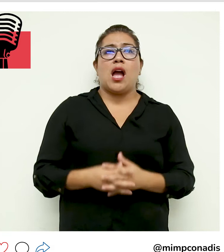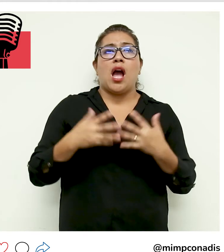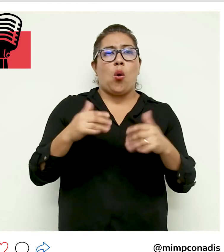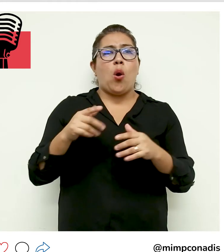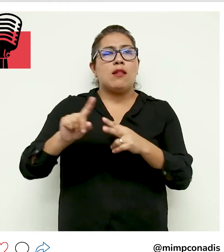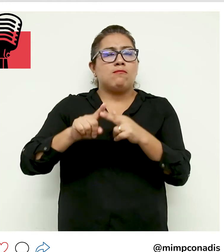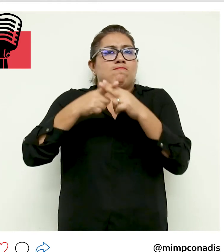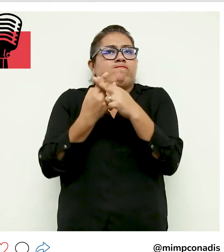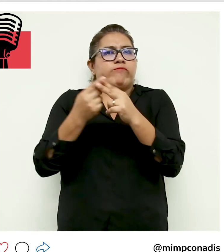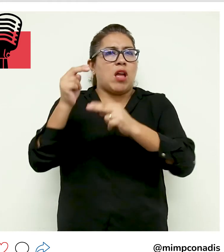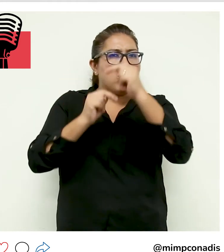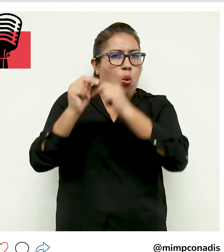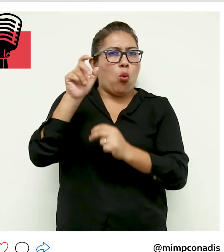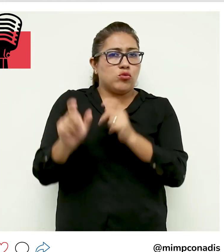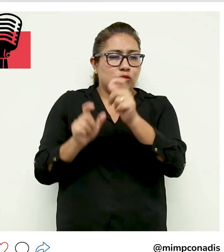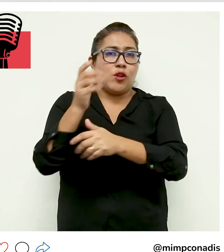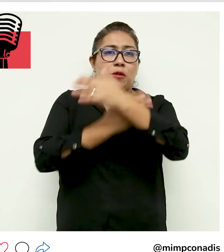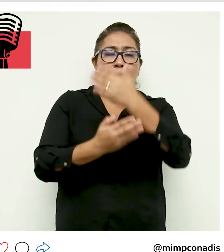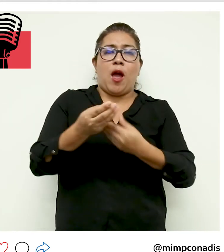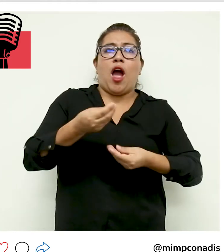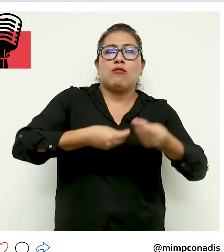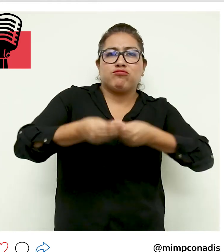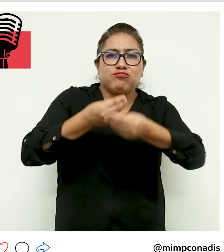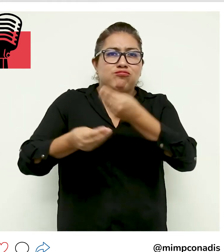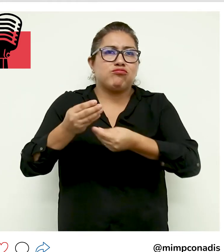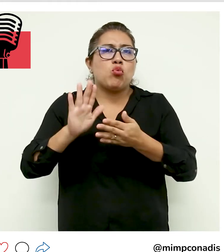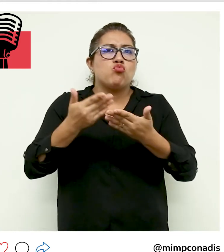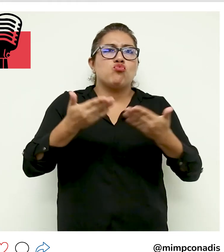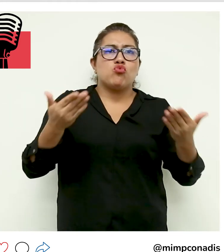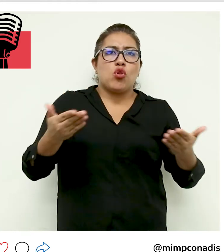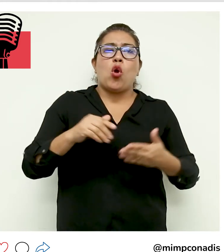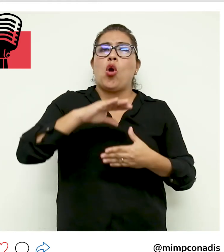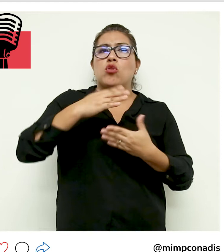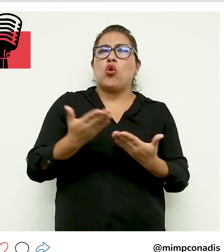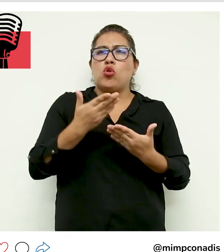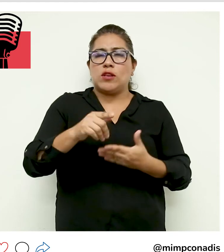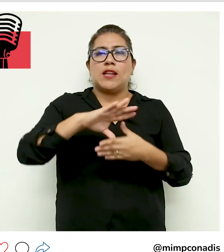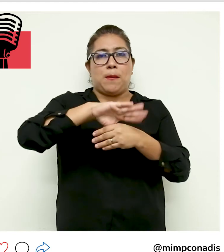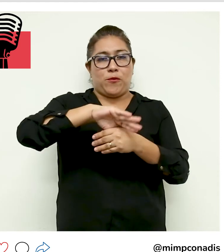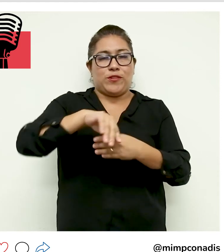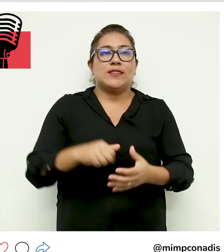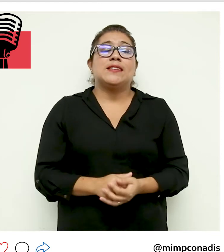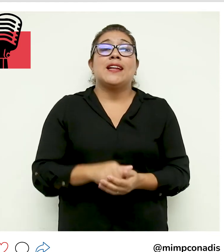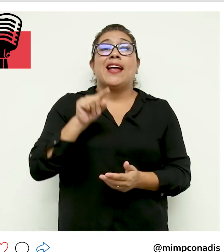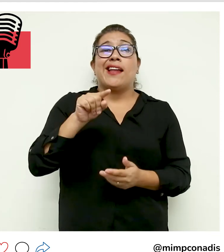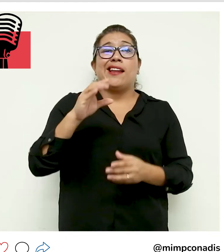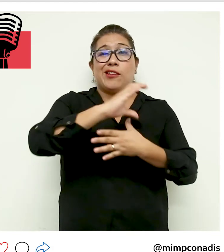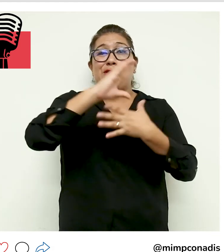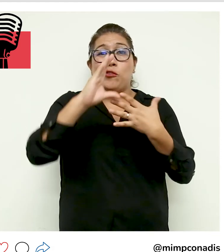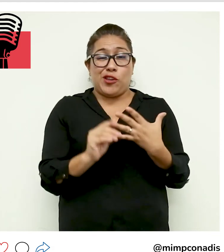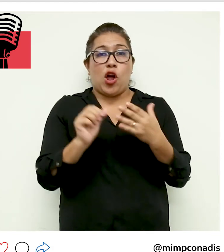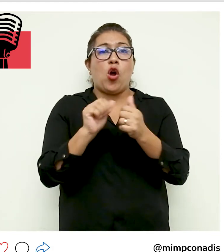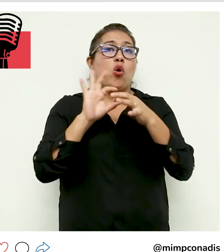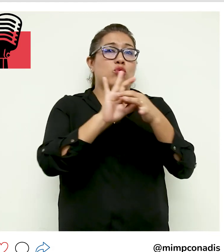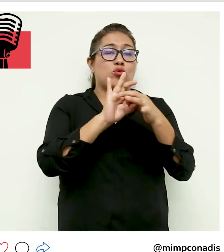Emprendedores con discapacidad ofrecieron sus productos en sede del Congreso de la República. El Conadis, en